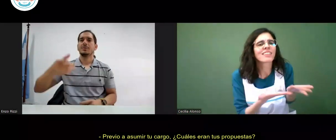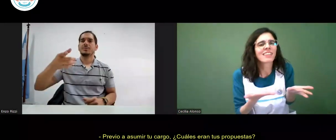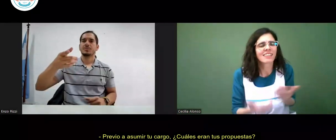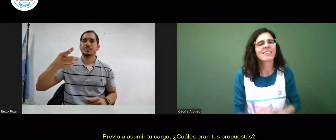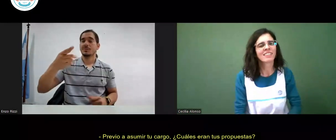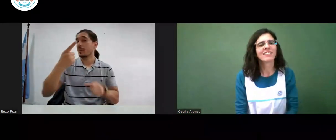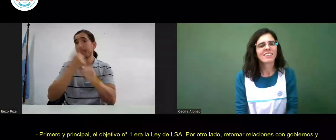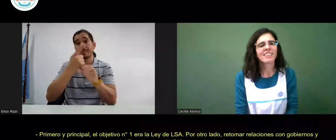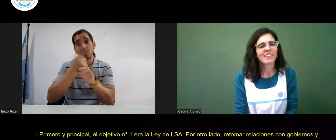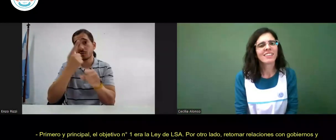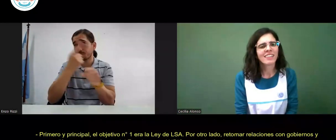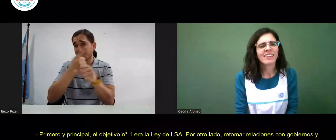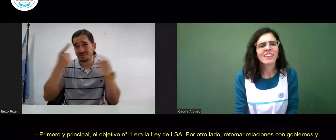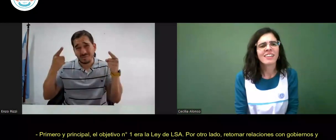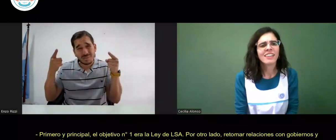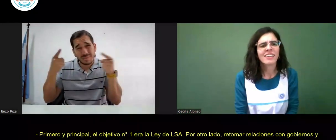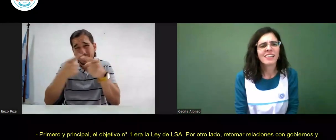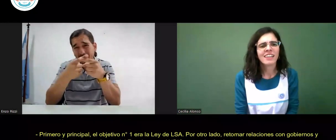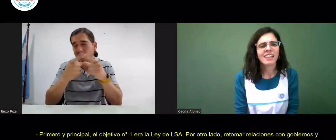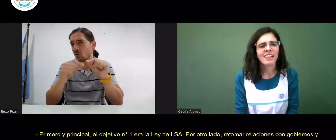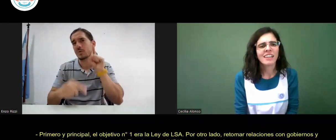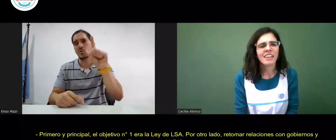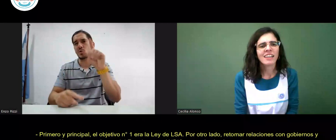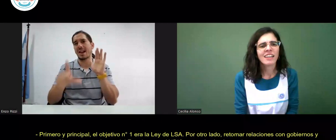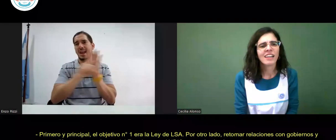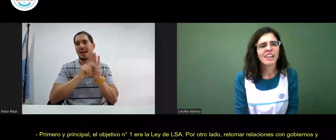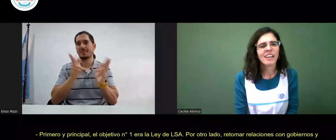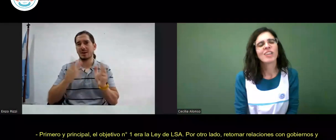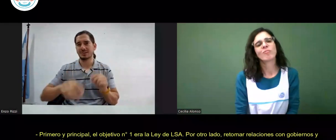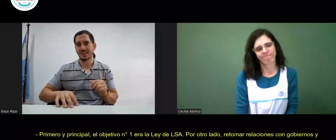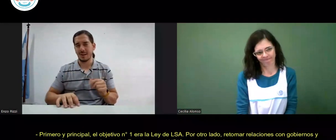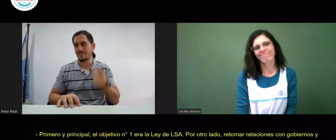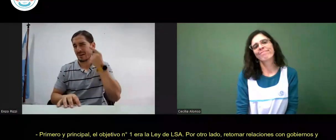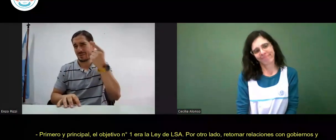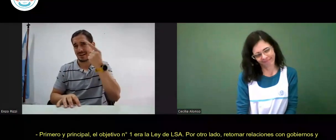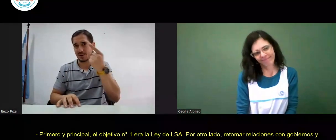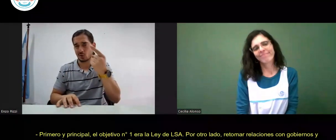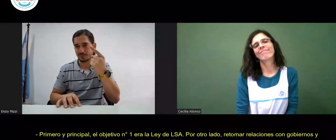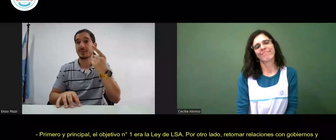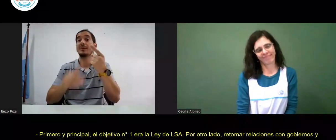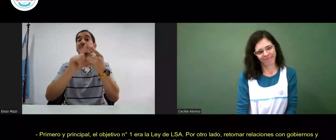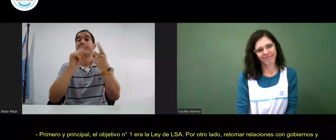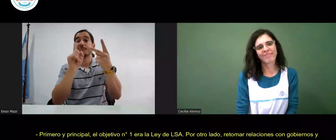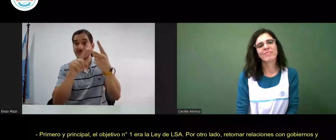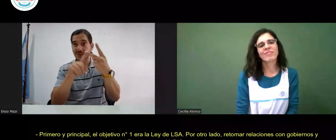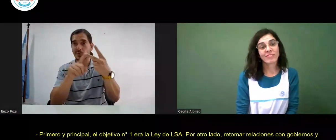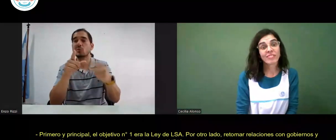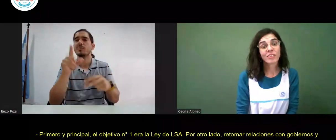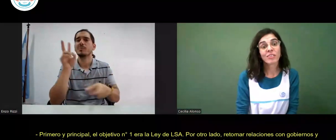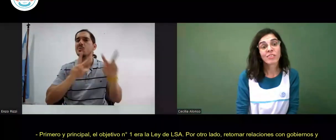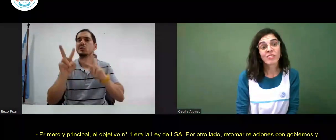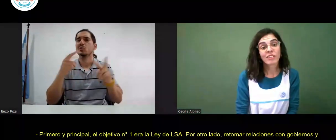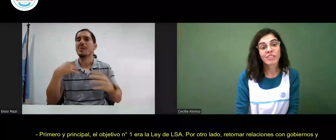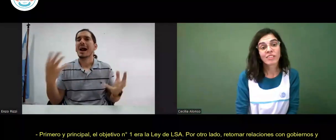Primero y principal, el objetivo número uno era la ley del S.A. Por otro lado, retomar